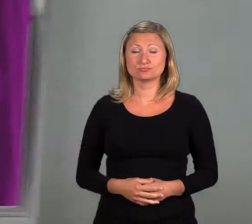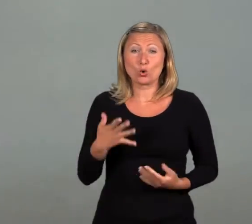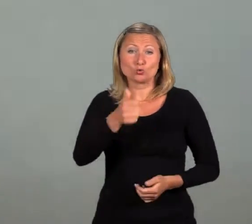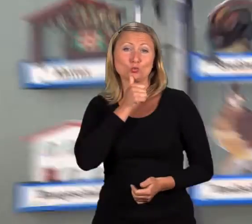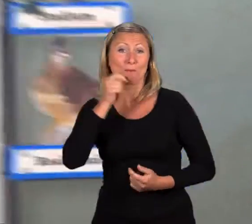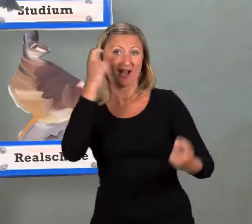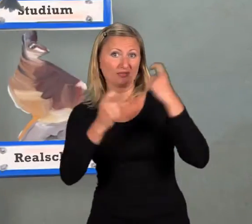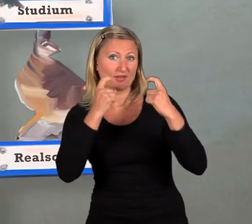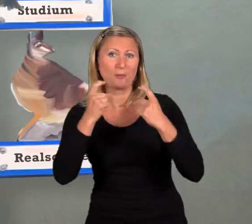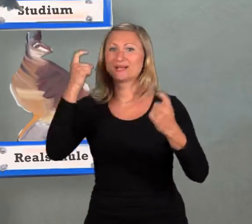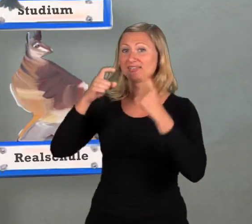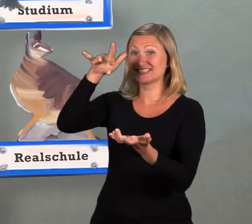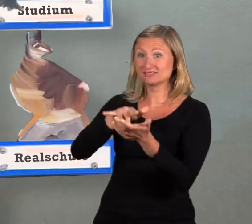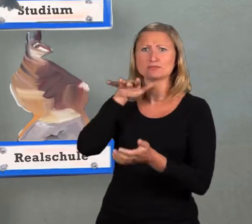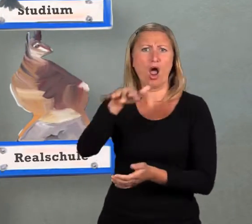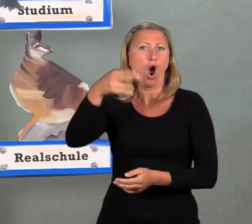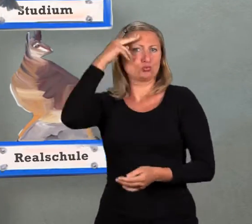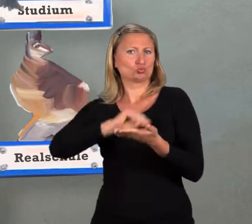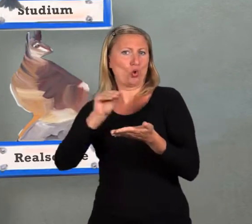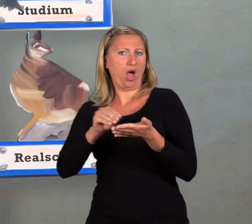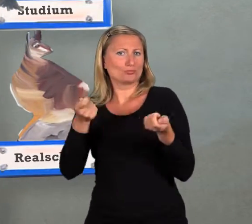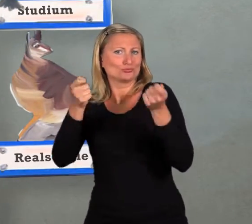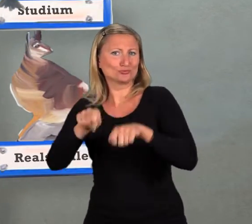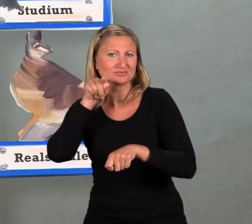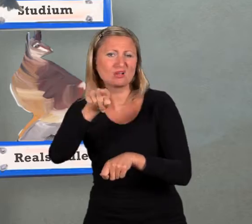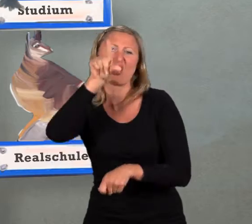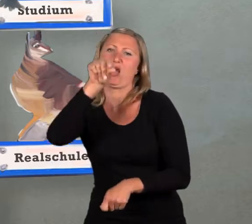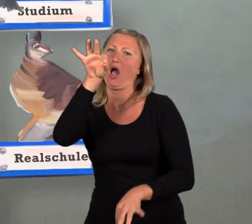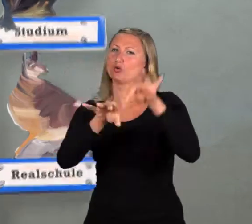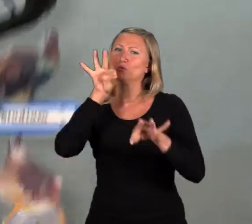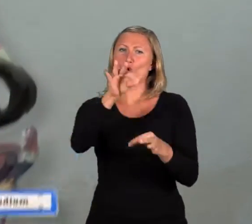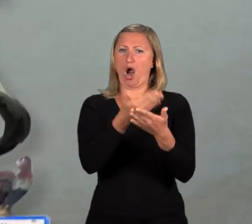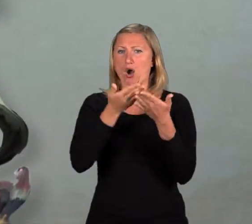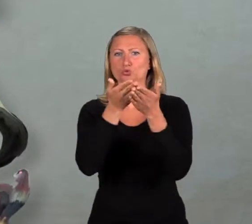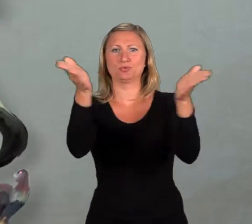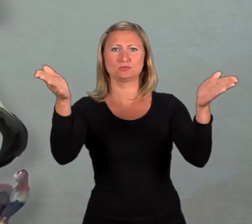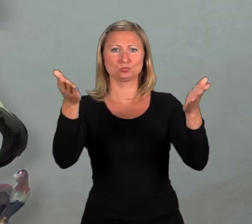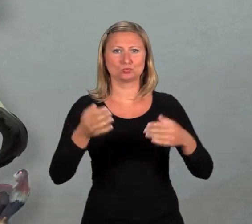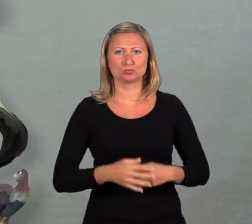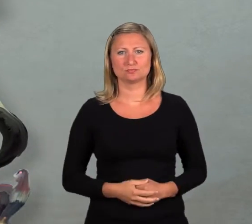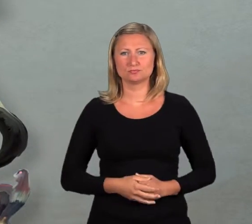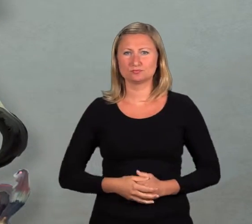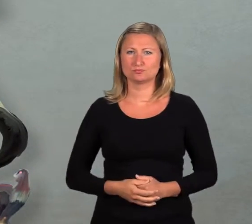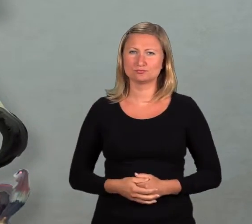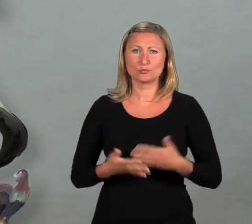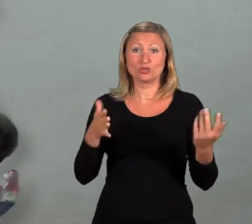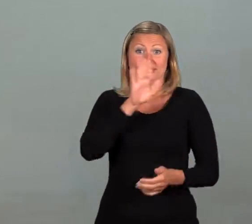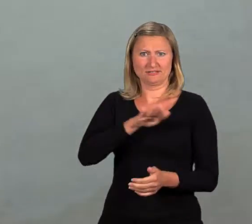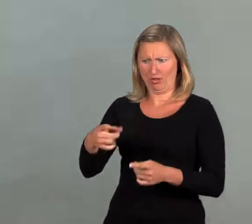Jungen Migrantinnen und Migranten mit Hauptschulabschluss Die eine geringere Aussicht auf eine Ausbildung haben Kinder,